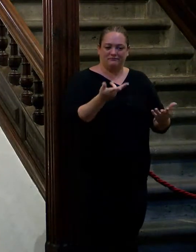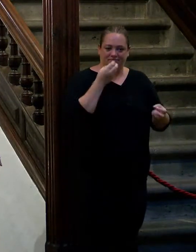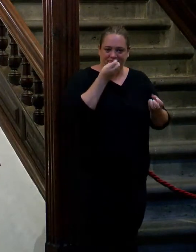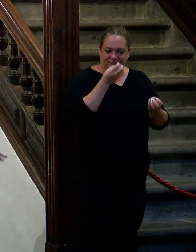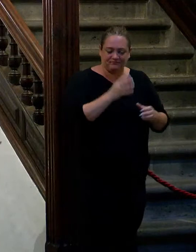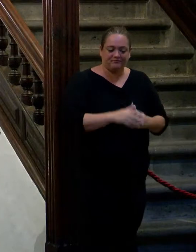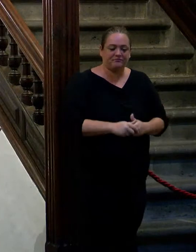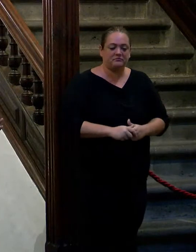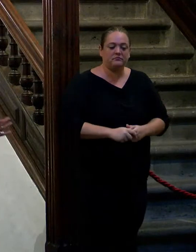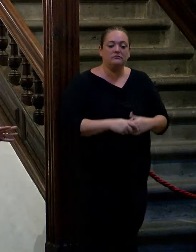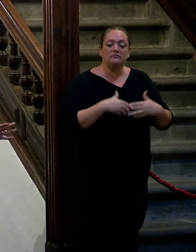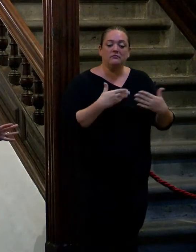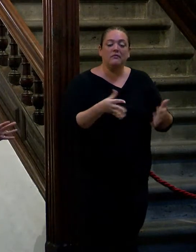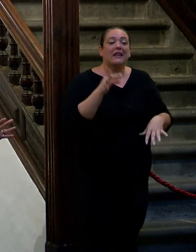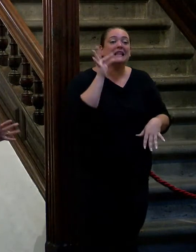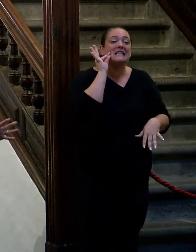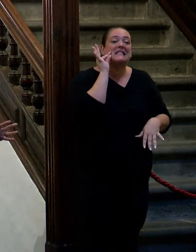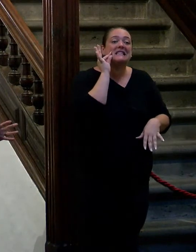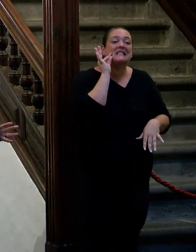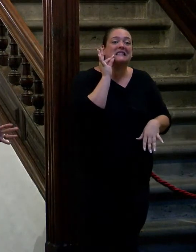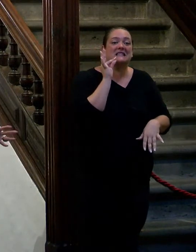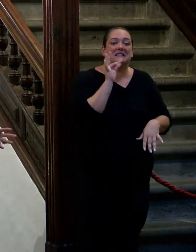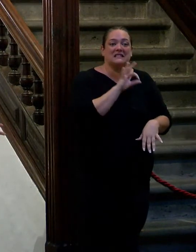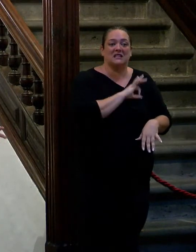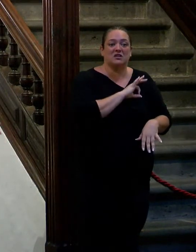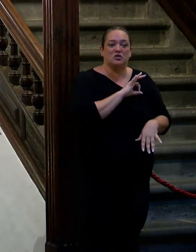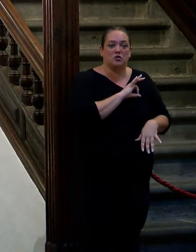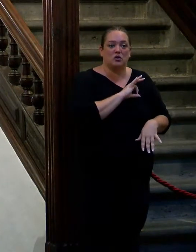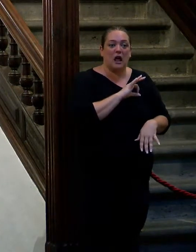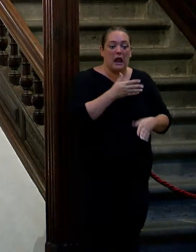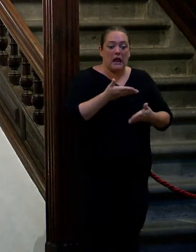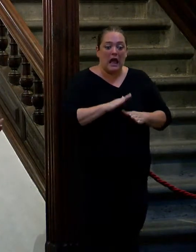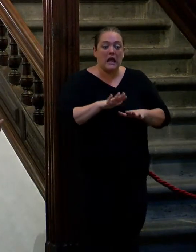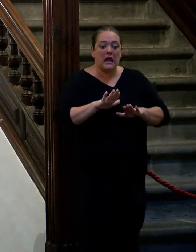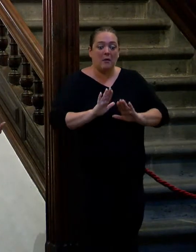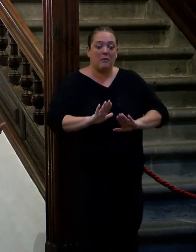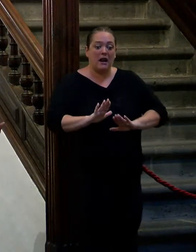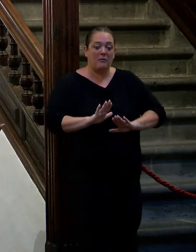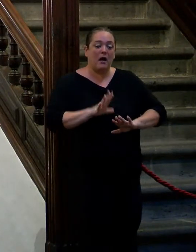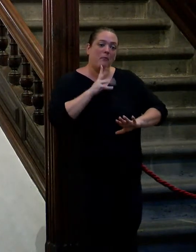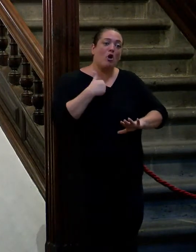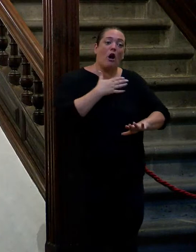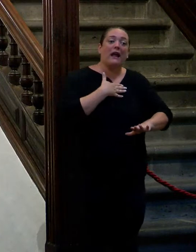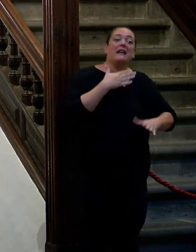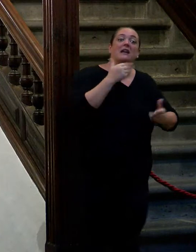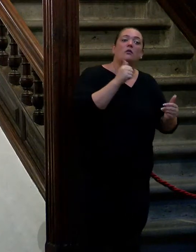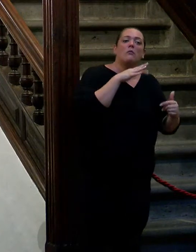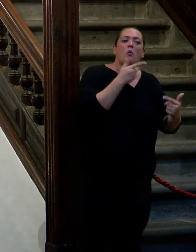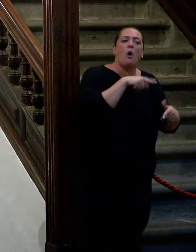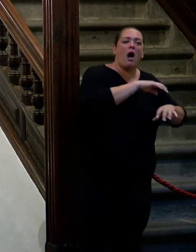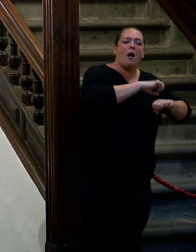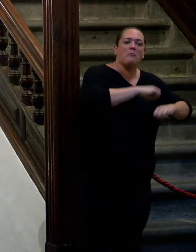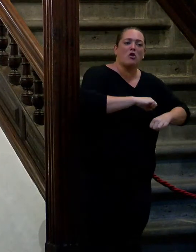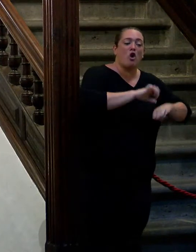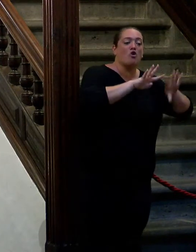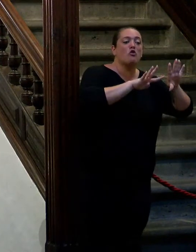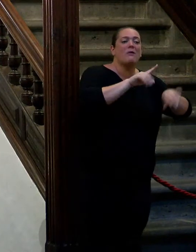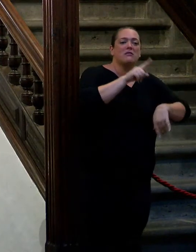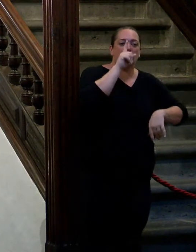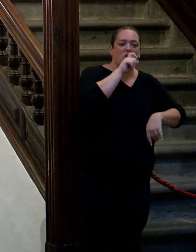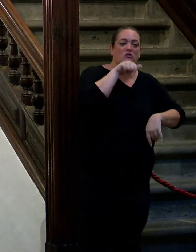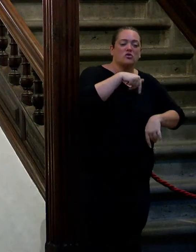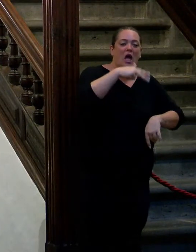es que se para una señora y la hija se paraba porque la que tenía ganas de saludarme era la señora mayor con noventa y uno años eso es